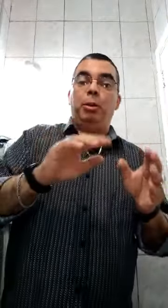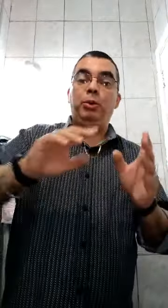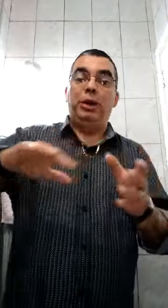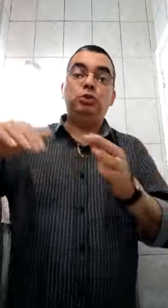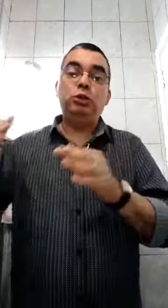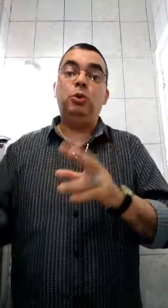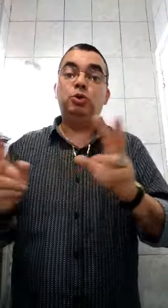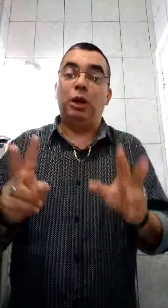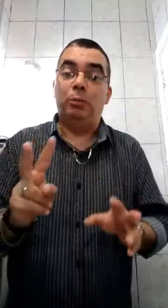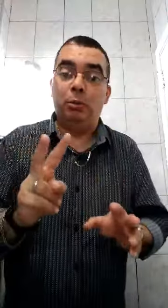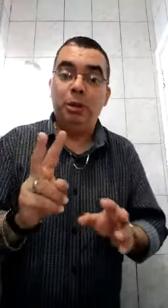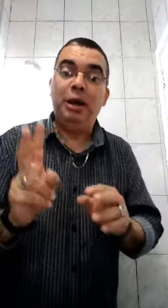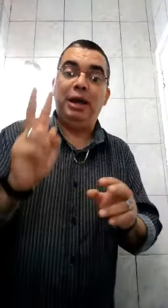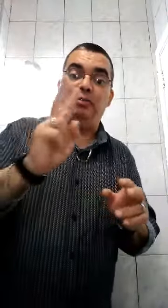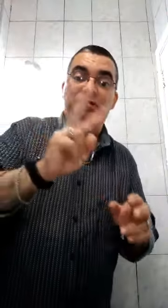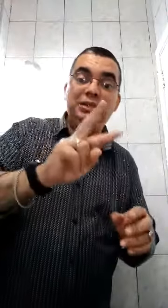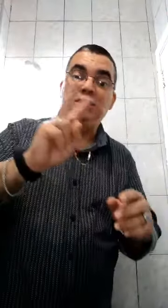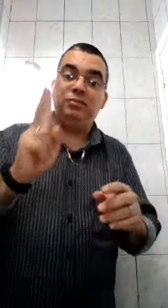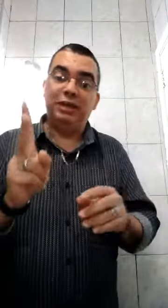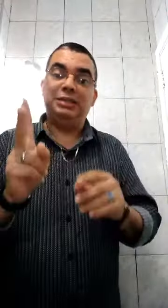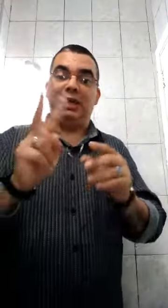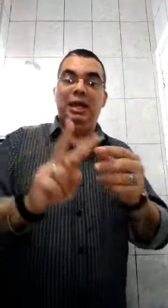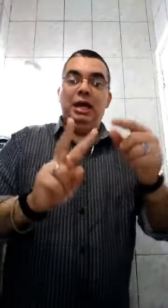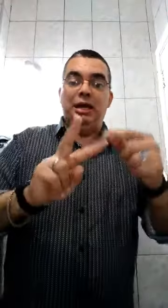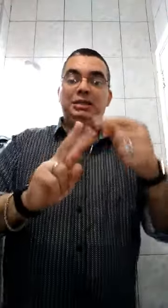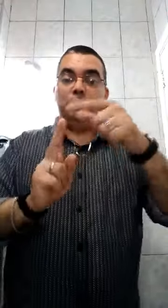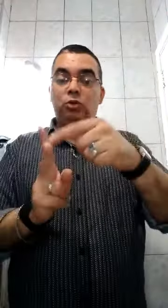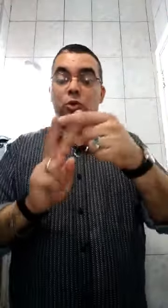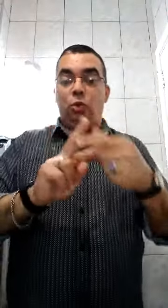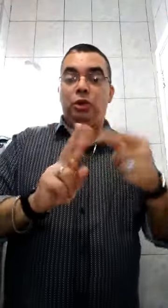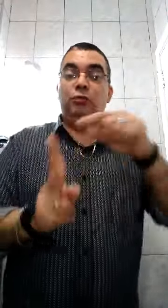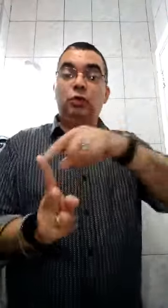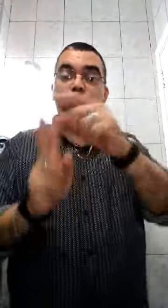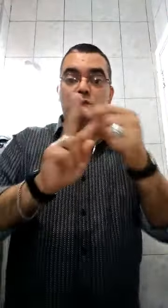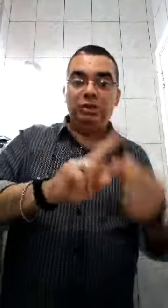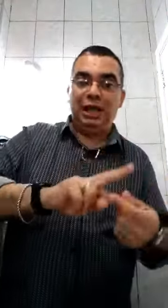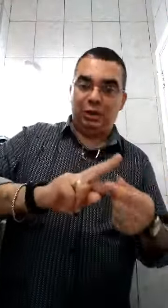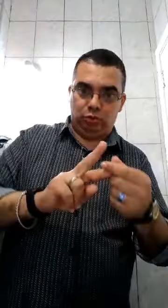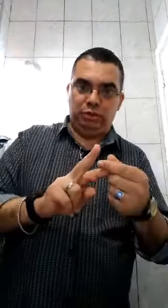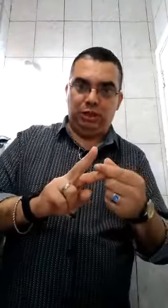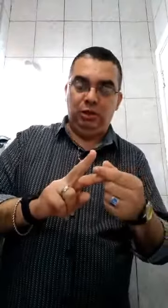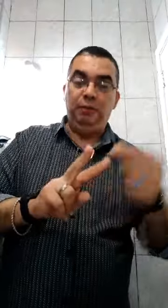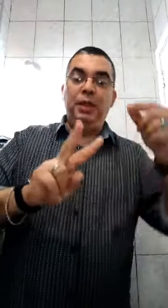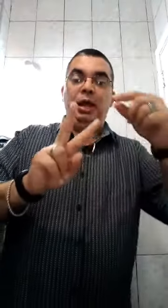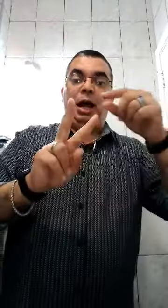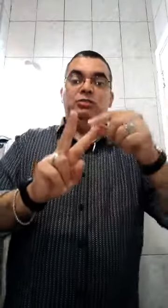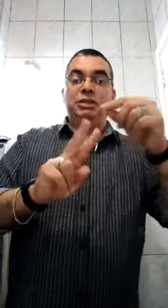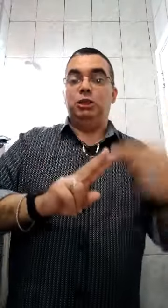problema não é só a esposa. O problema é vice-versa. Esse ponto que eu coloquei foi dos dois lados, entendeu? Às vezes a